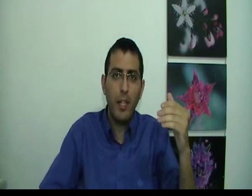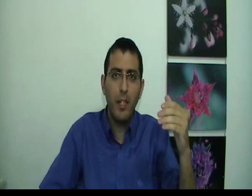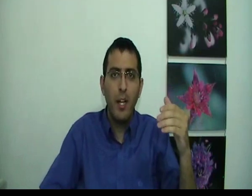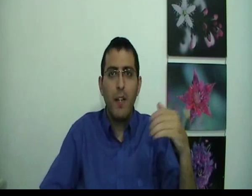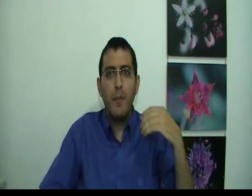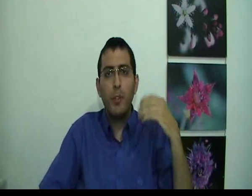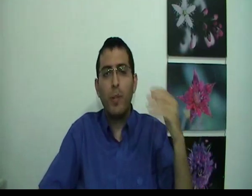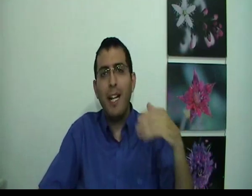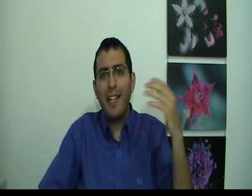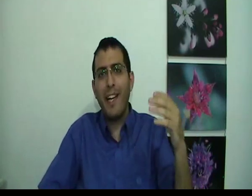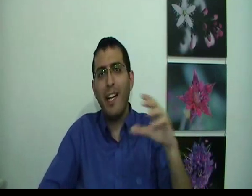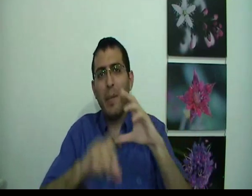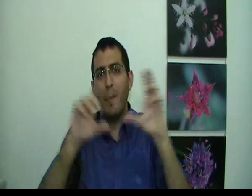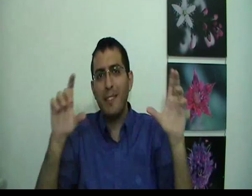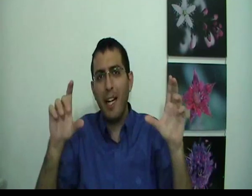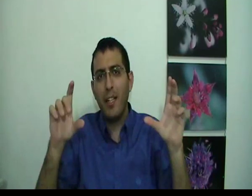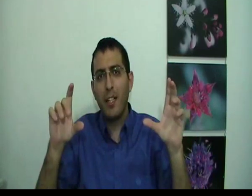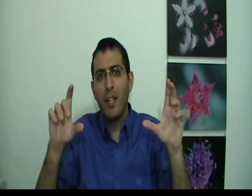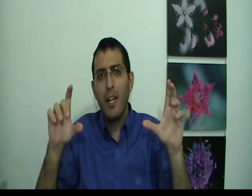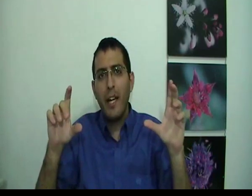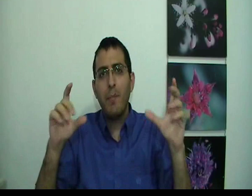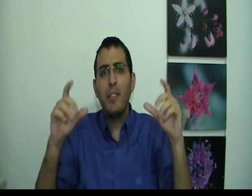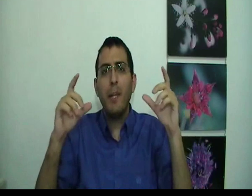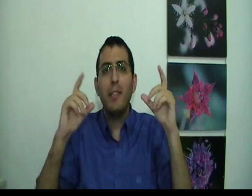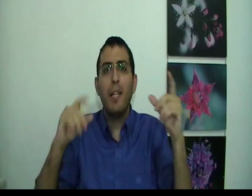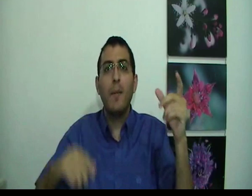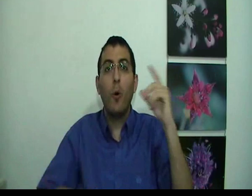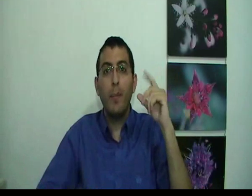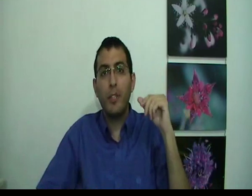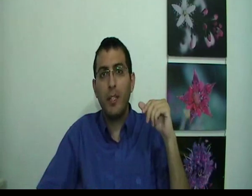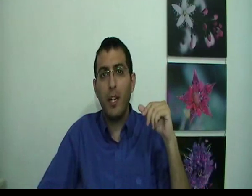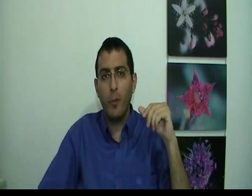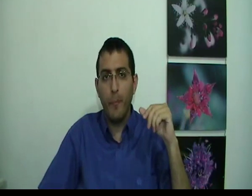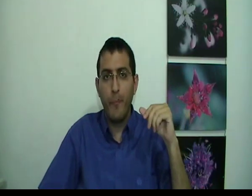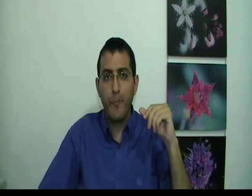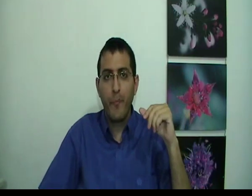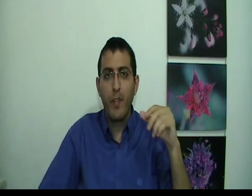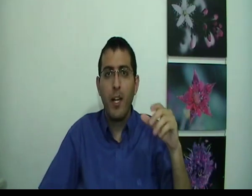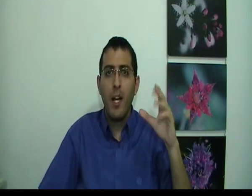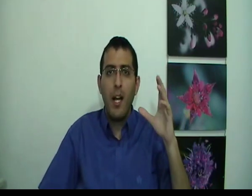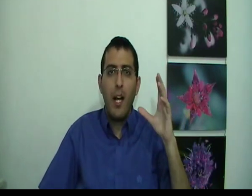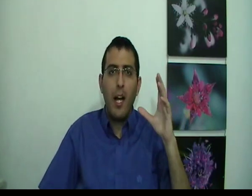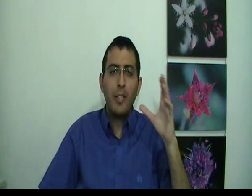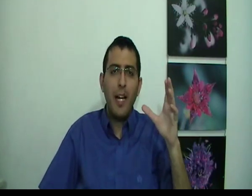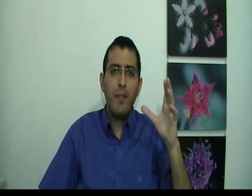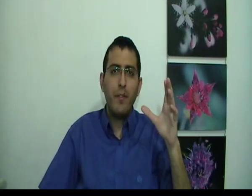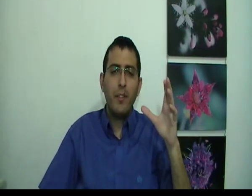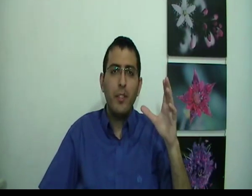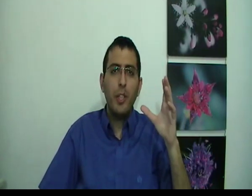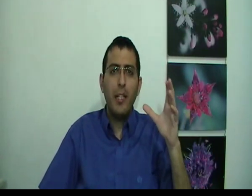ומסוגל להקרין על גבי מסך את מה שבעצם האדם חולם בשעת החלום, עכשיו נשאל את